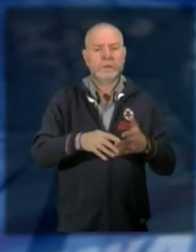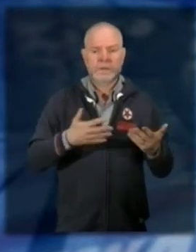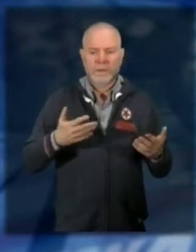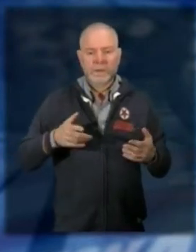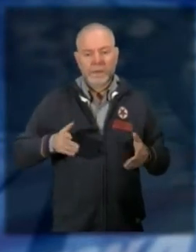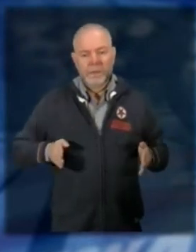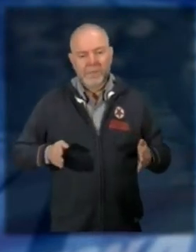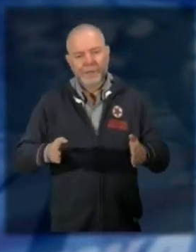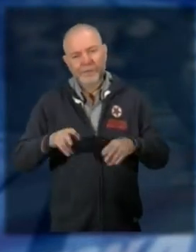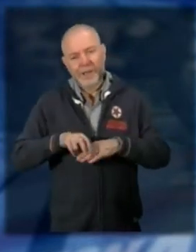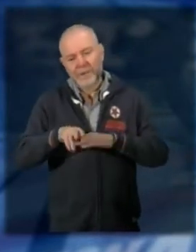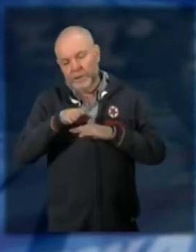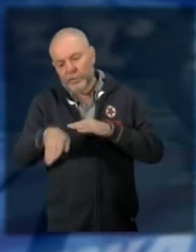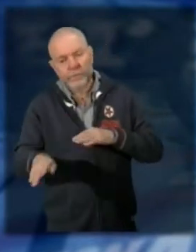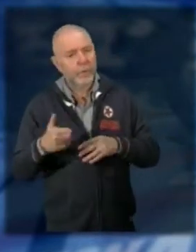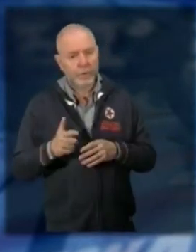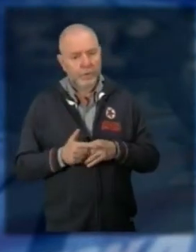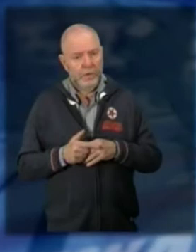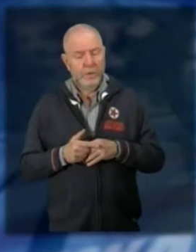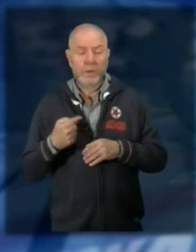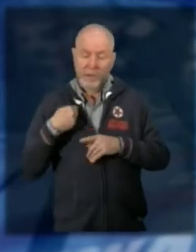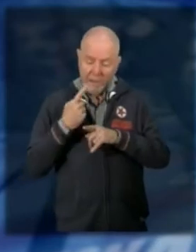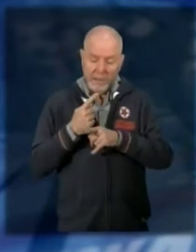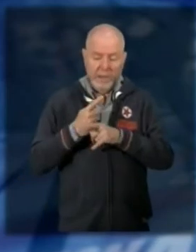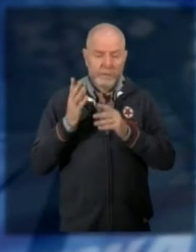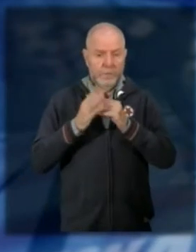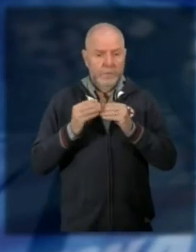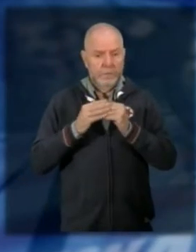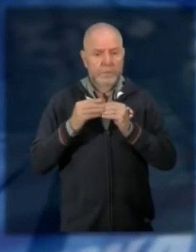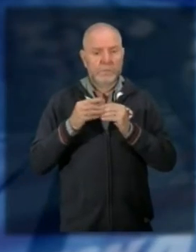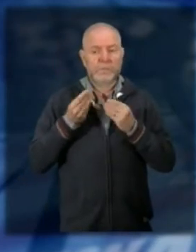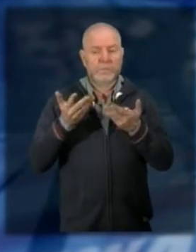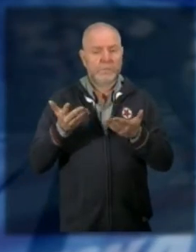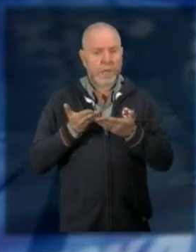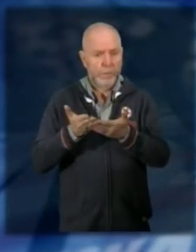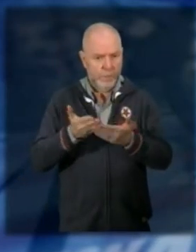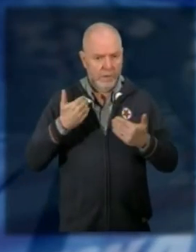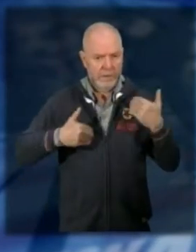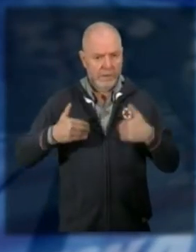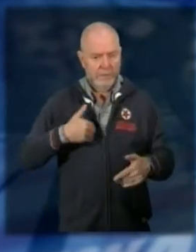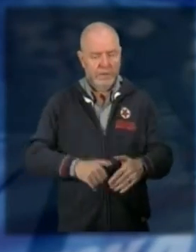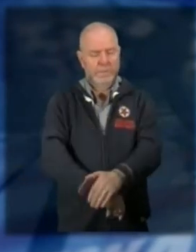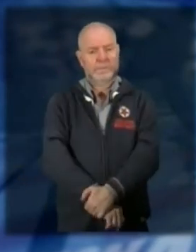alcuni punti non hanno gli scivoli e noi abbiamo il dovere di tutelare le persone disabili e di loro accompagnatori